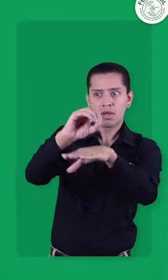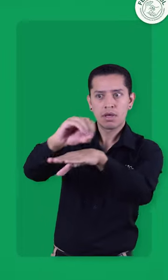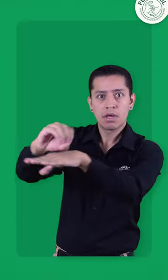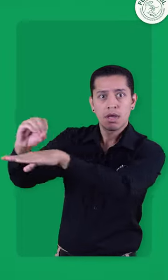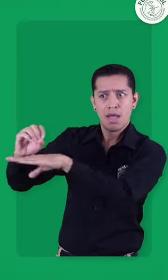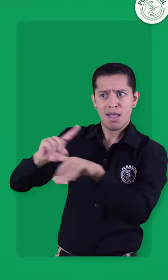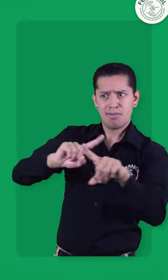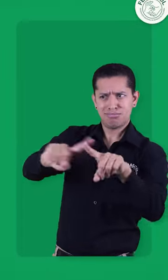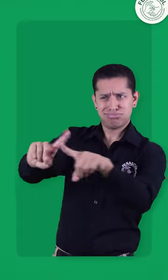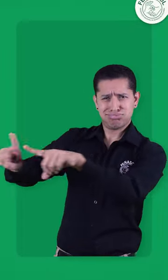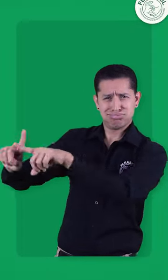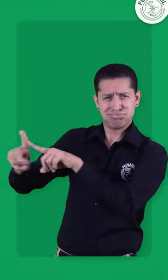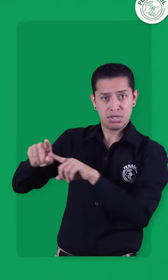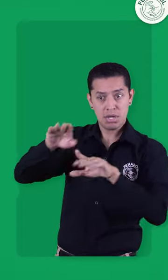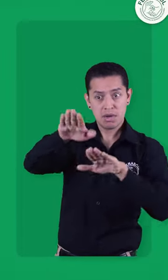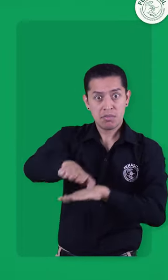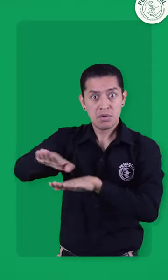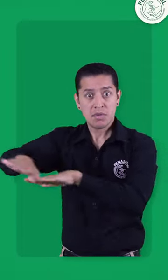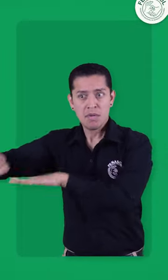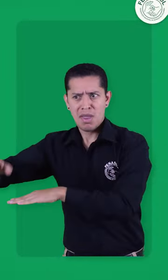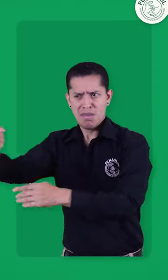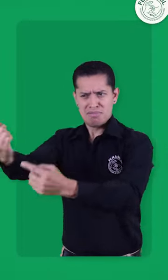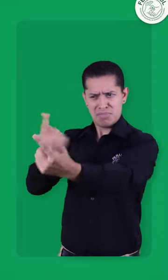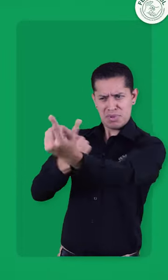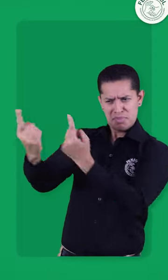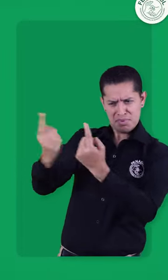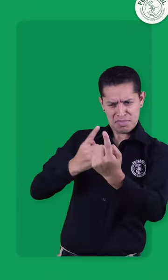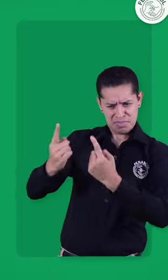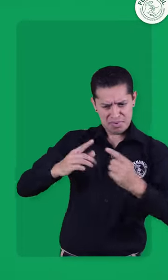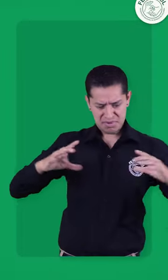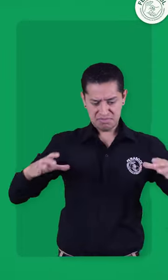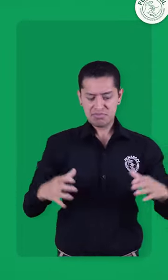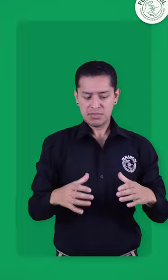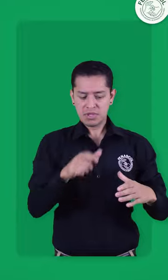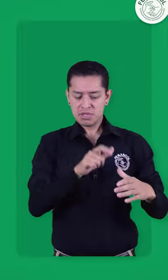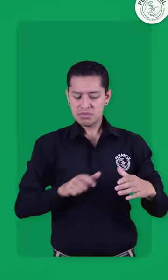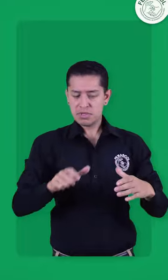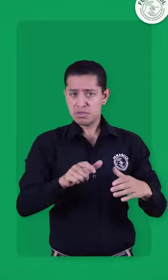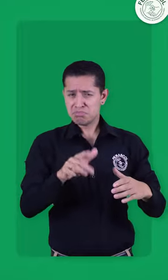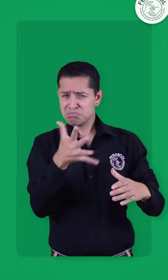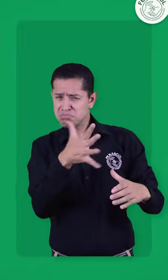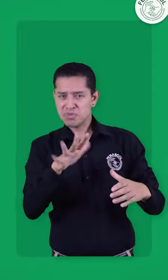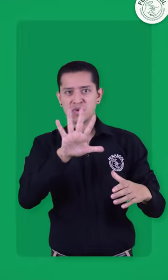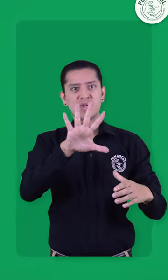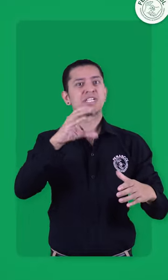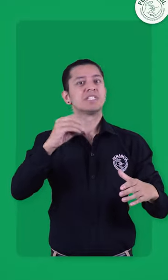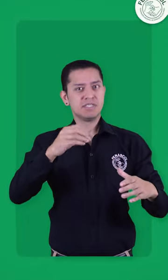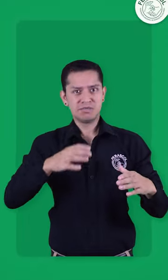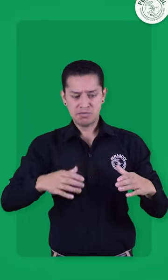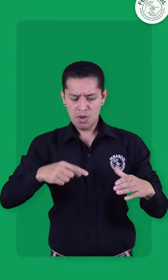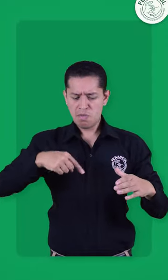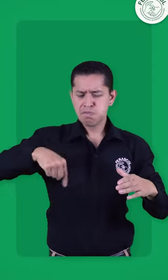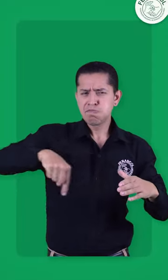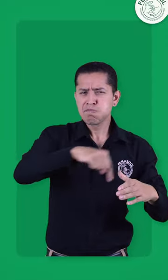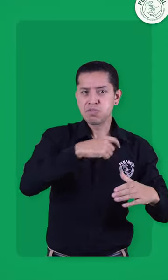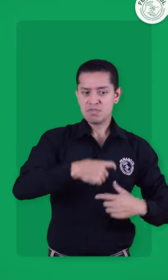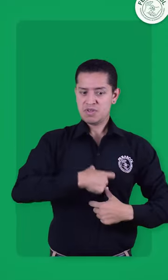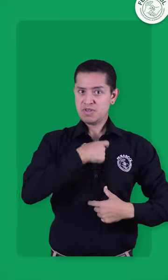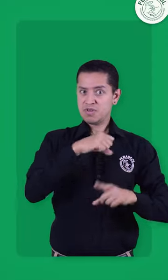sindicatos, gestores sociales, etc., en donde se llevó a